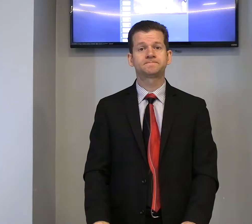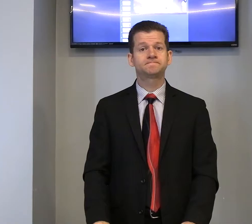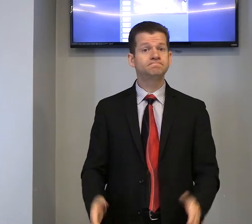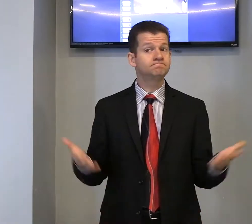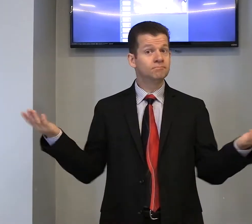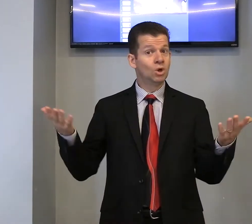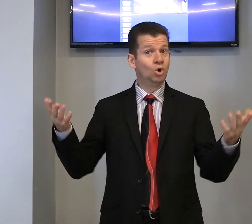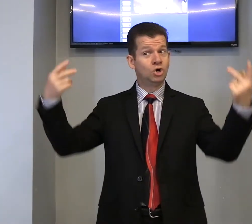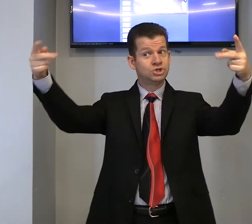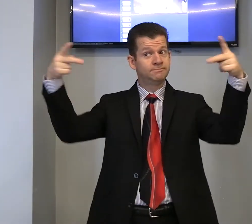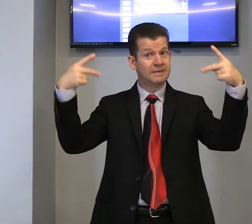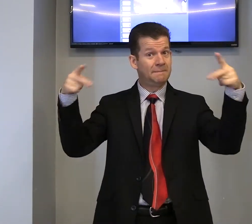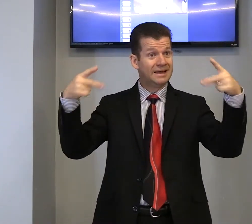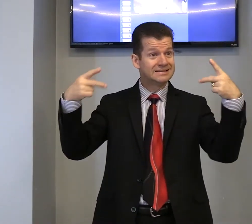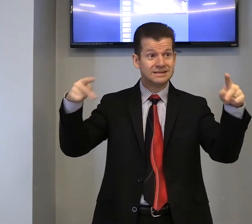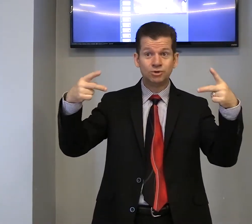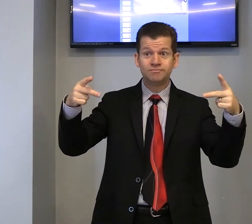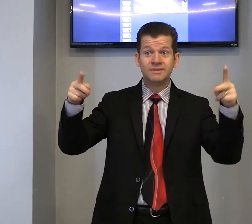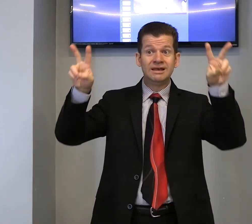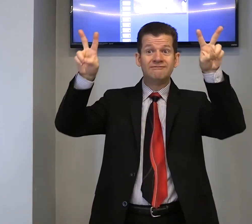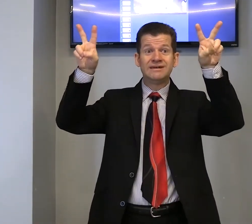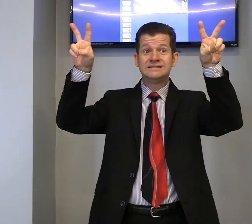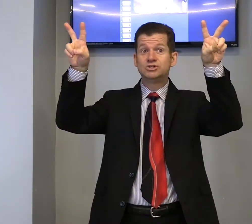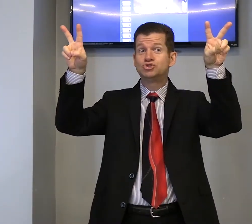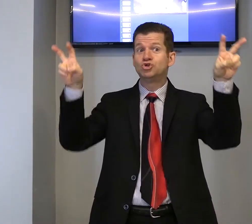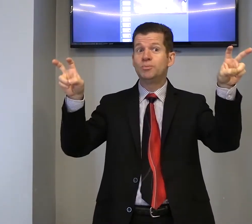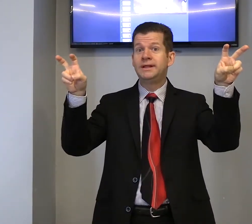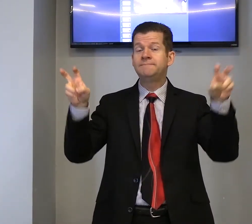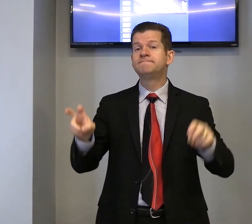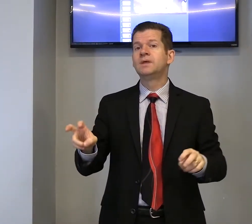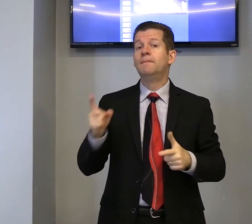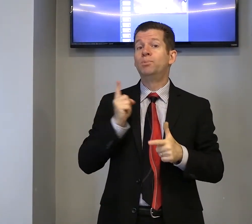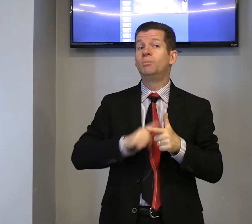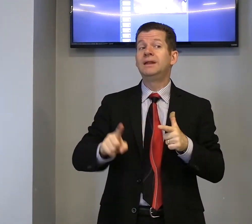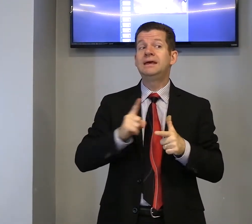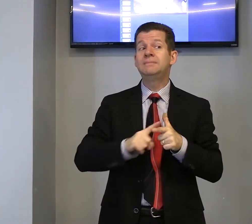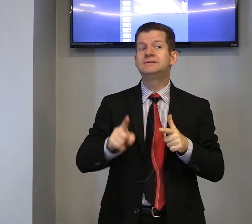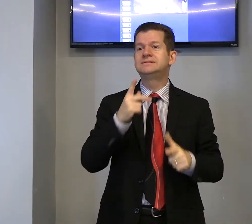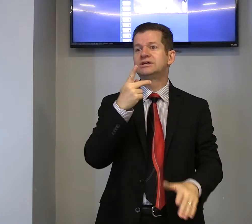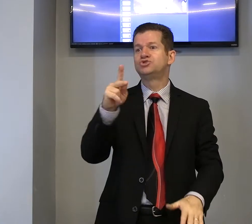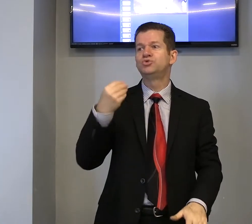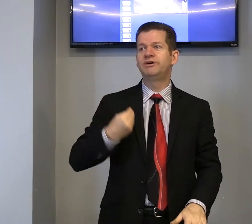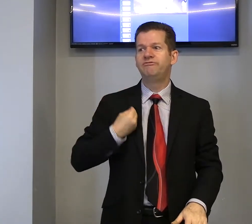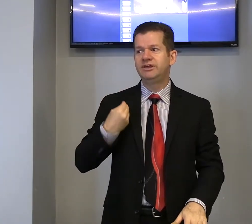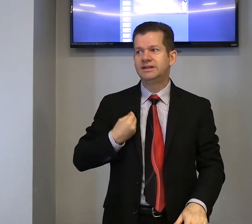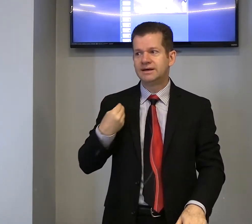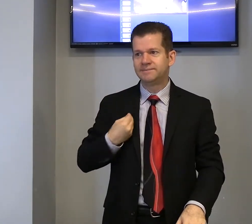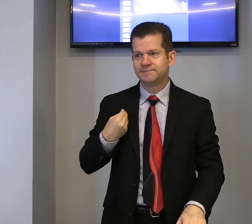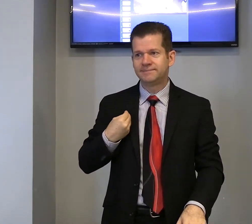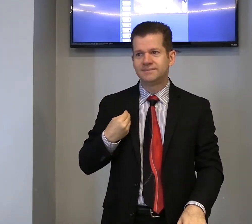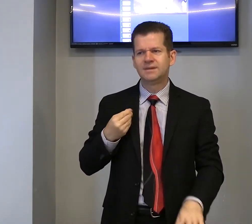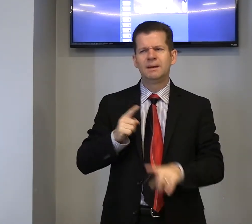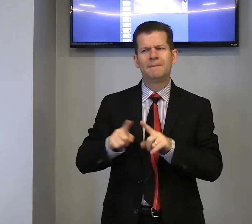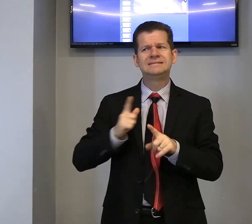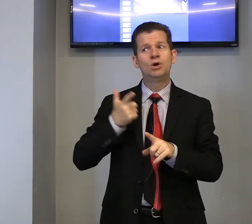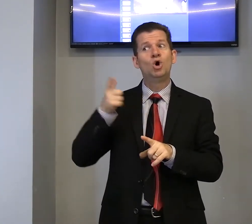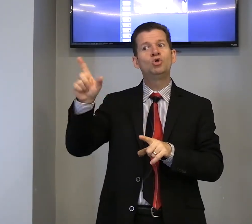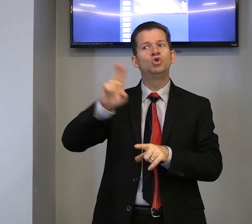Hoje, a pregação vai ser sobre problemas na sua vida, mas tem outro